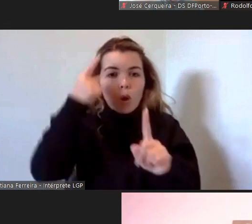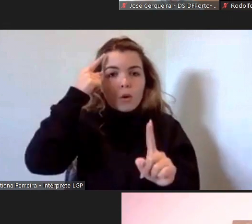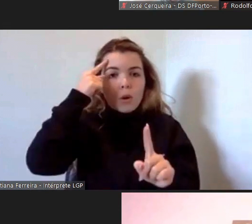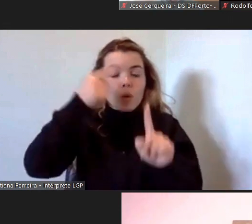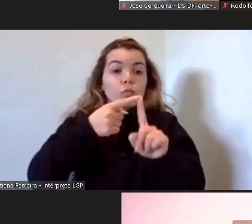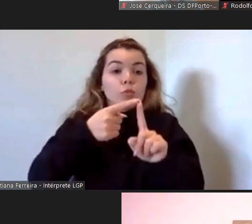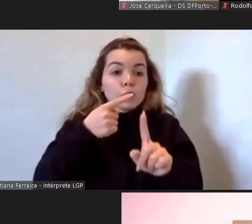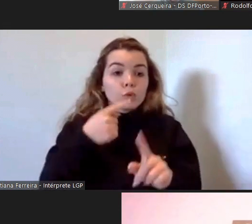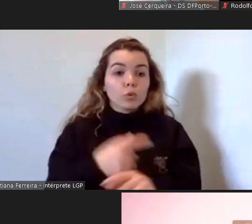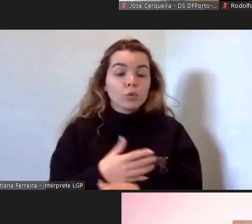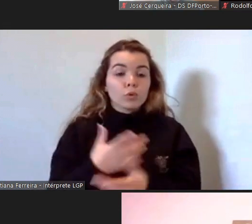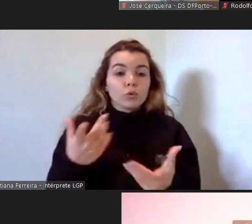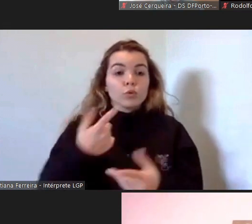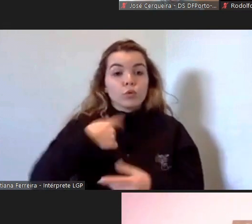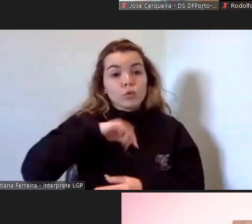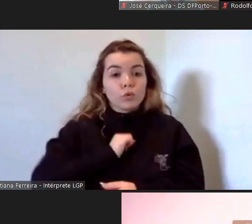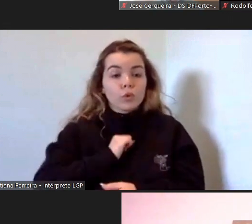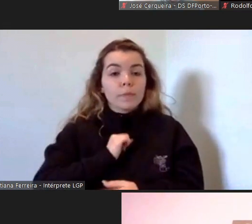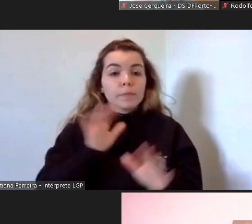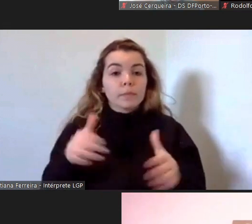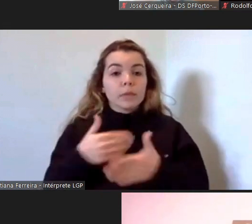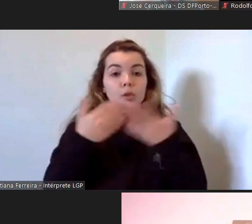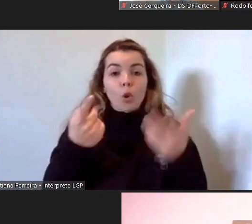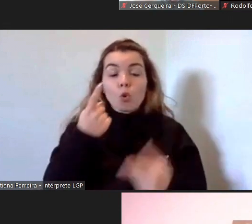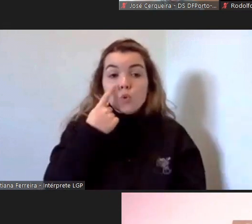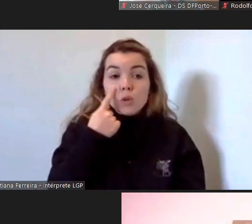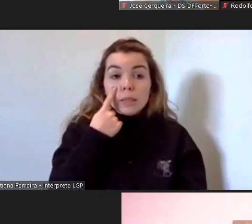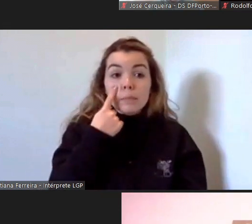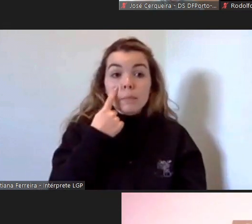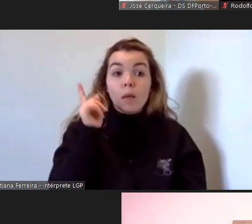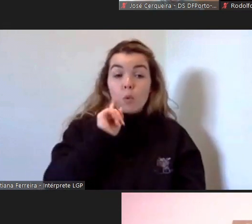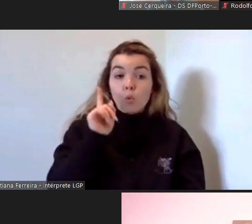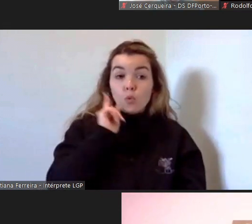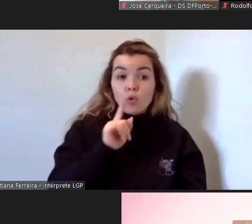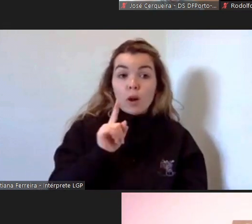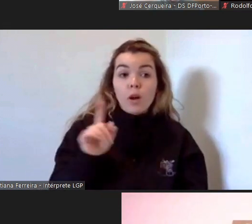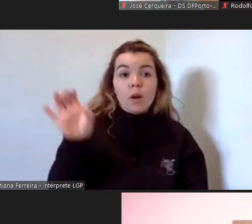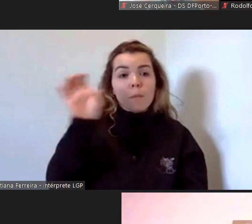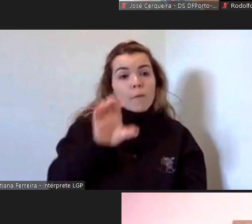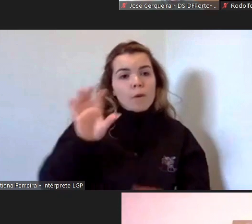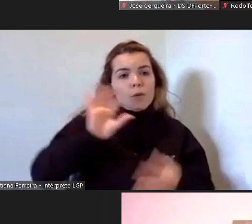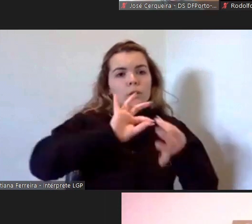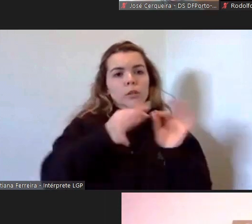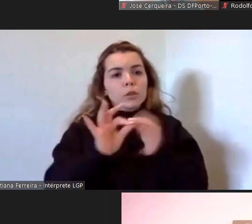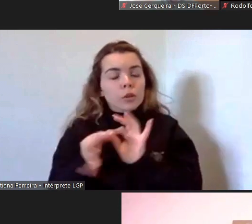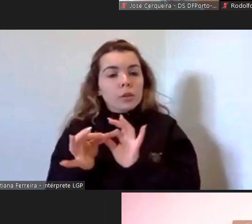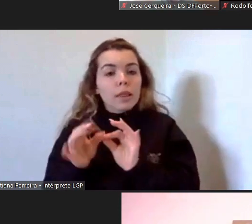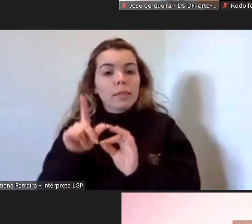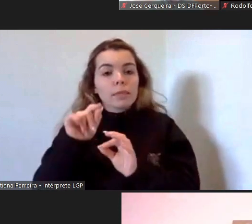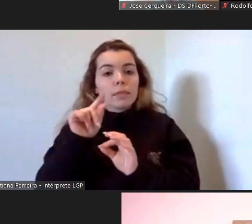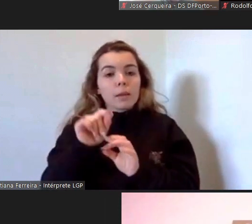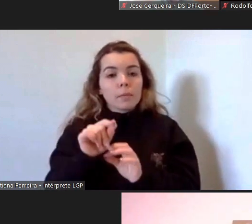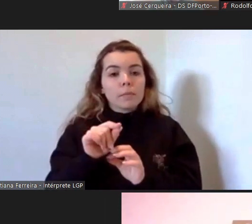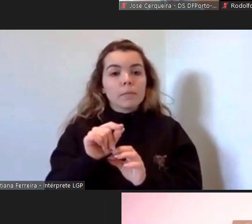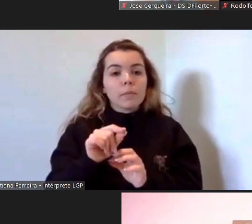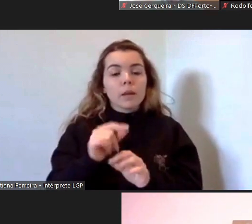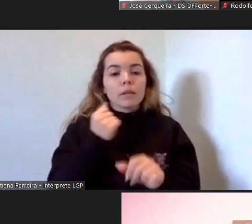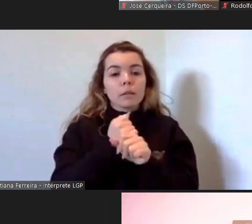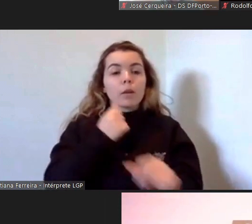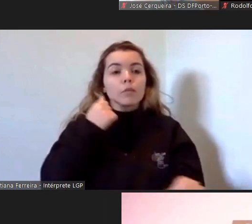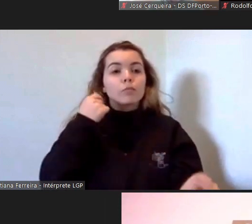beneficiários dos últimos e portanto o conhecimento é absolutamente essencial também como uma forma de articulação e de existência da missão de cada uma das